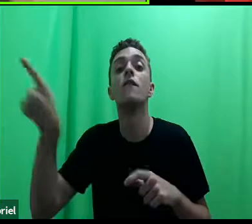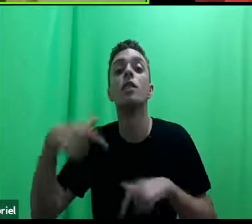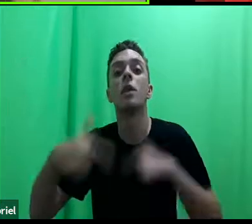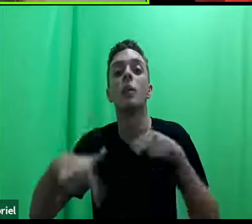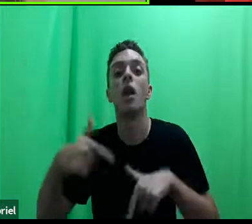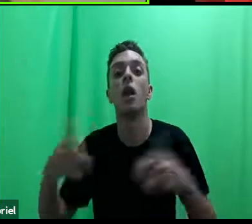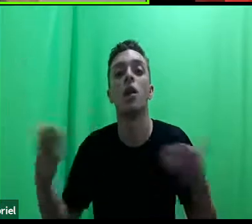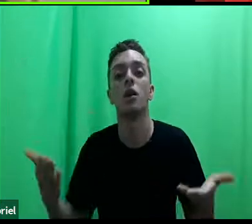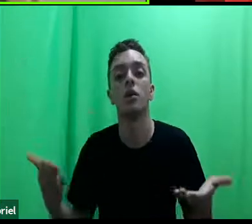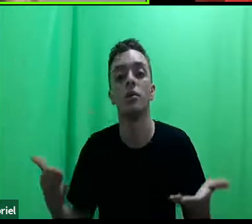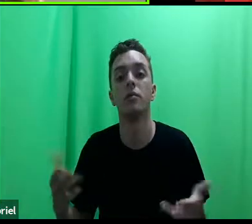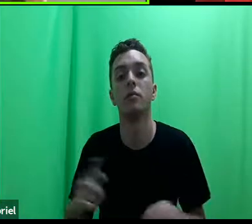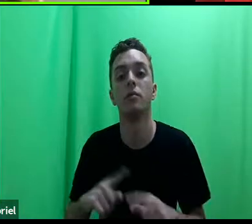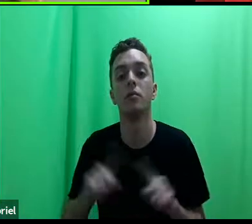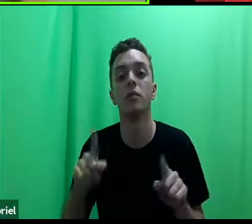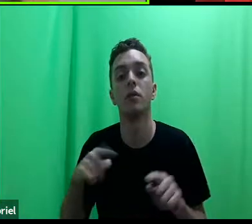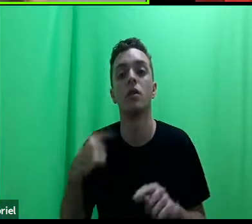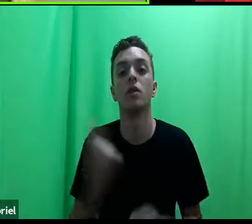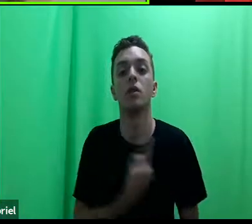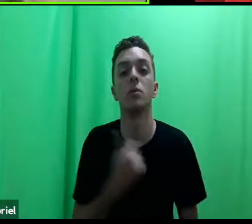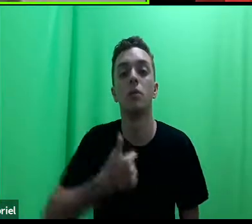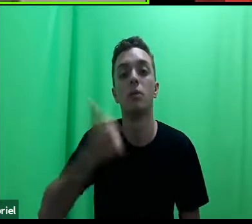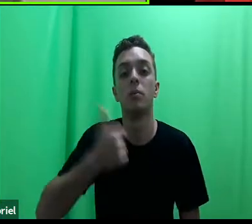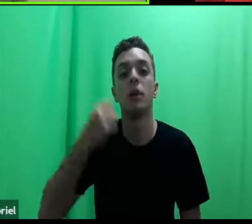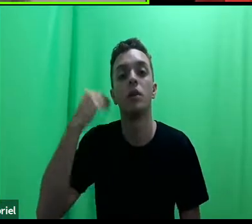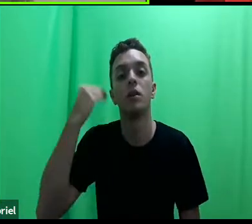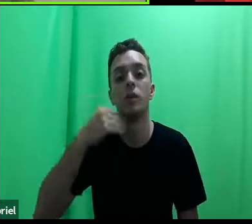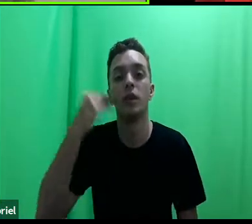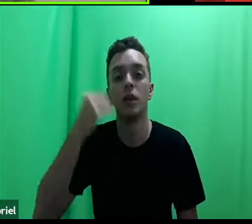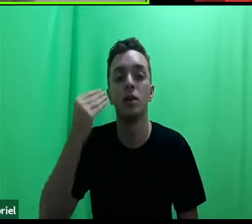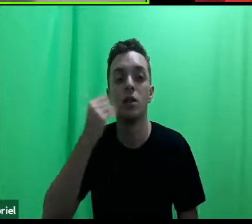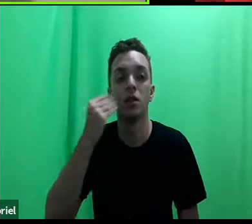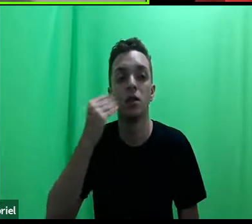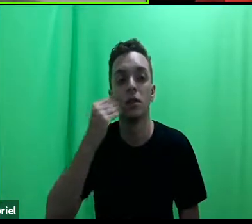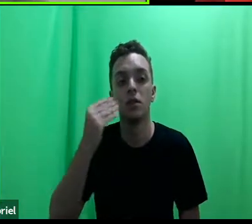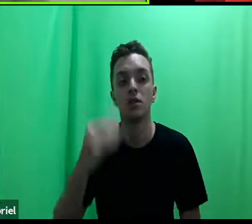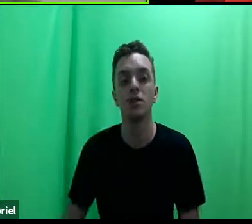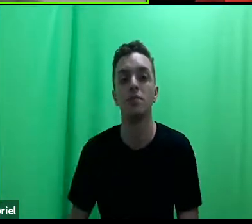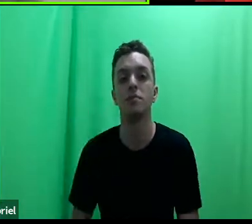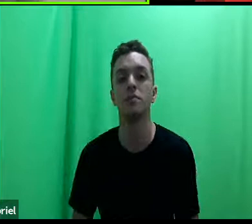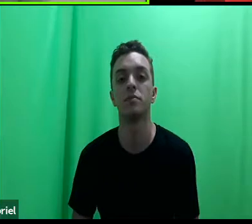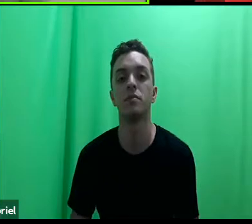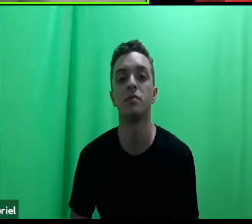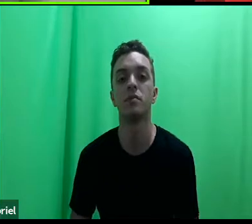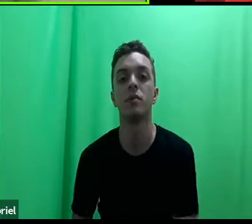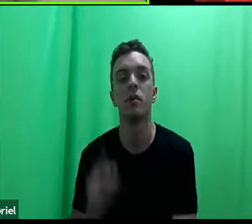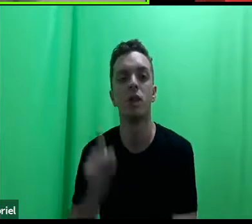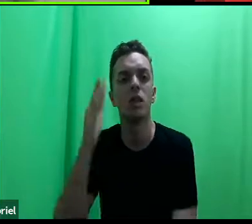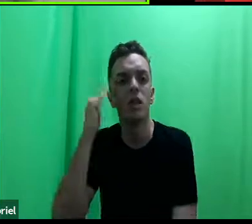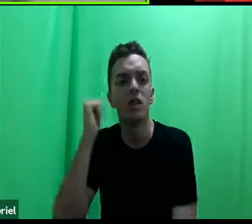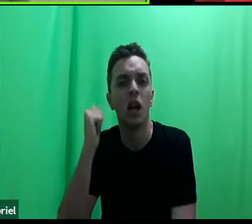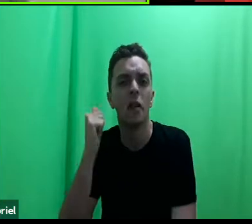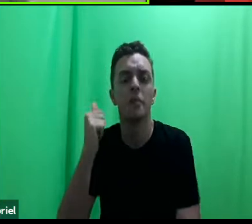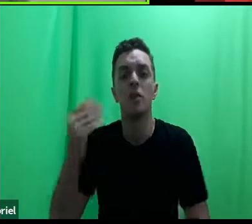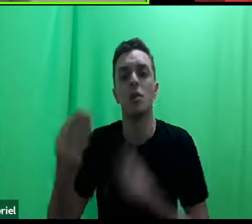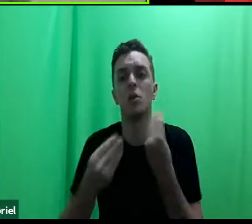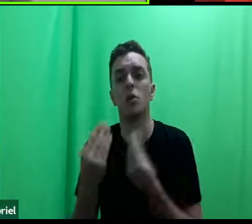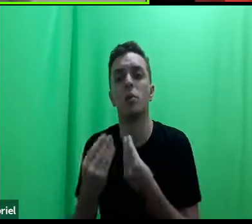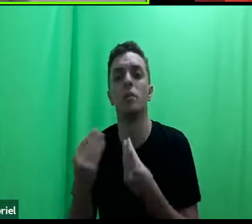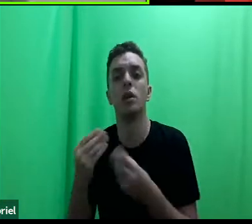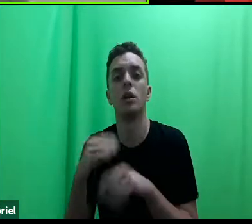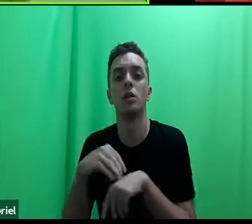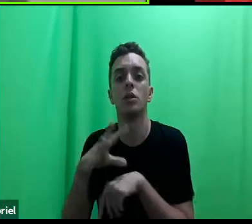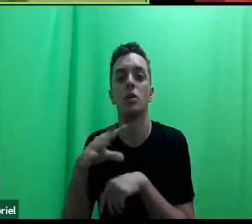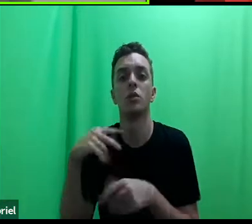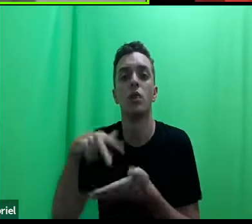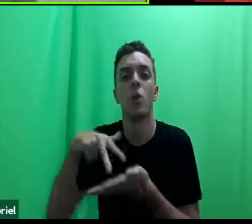mas é a nossa primeira experiência, uma das primeiras experiências tentando construir esses indicadores. A senhora arriscaria algum, assim, de indicadores concretos para a gente